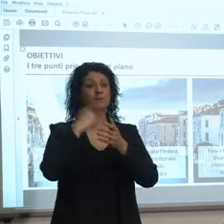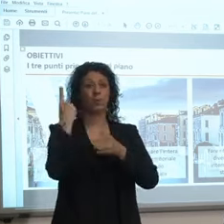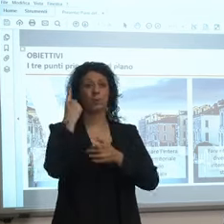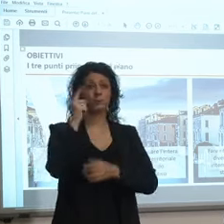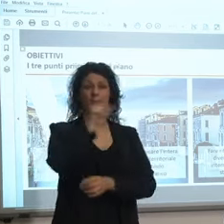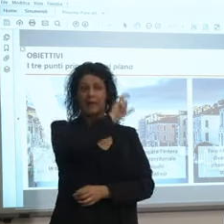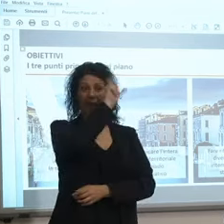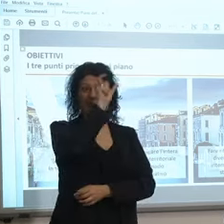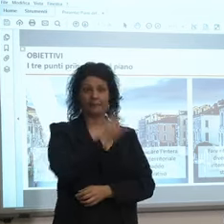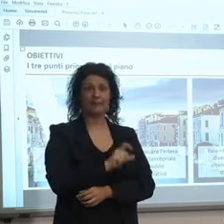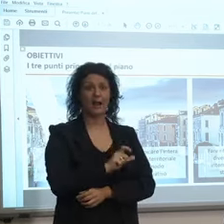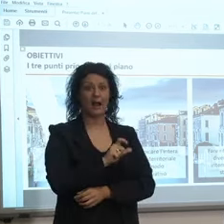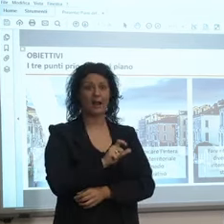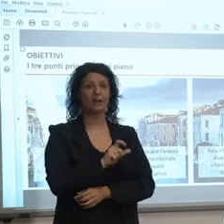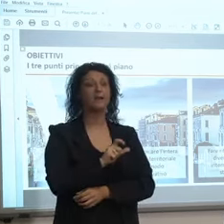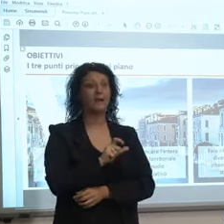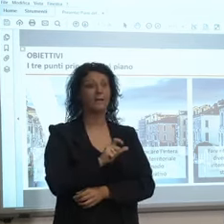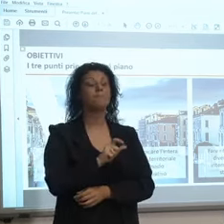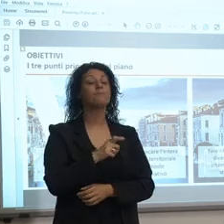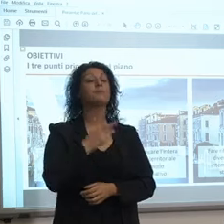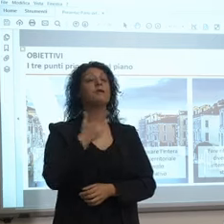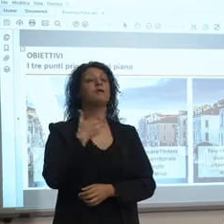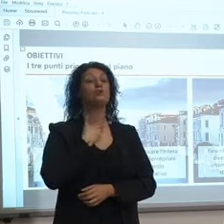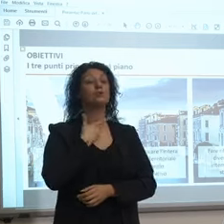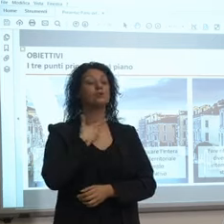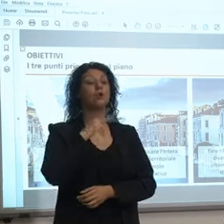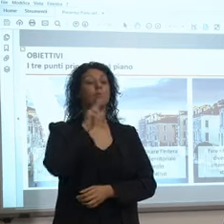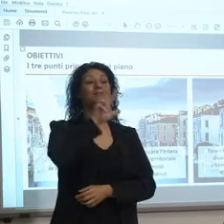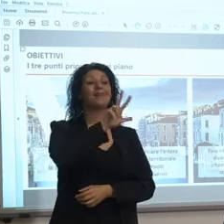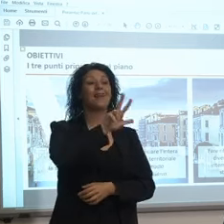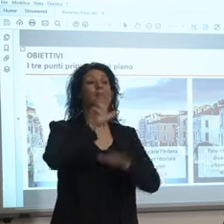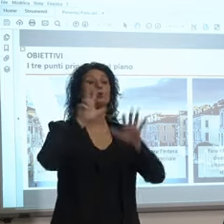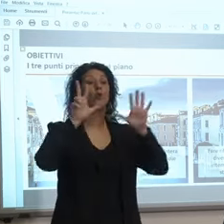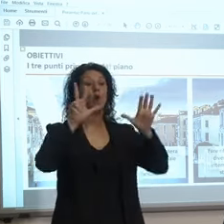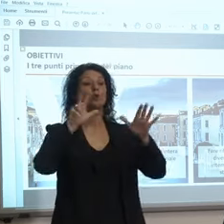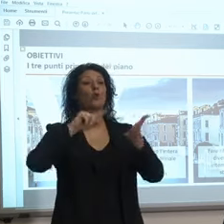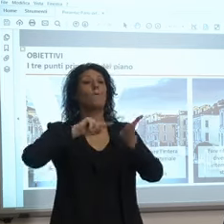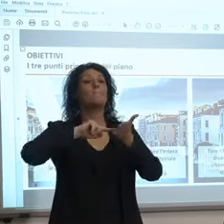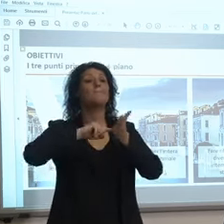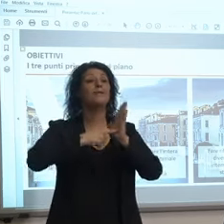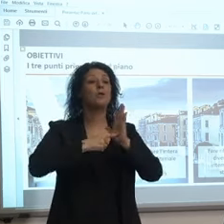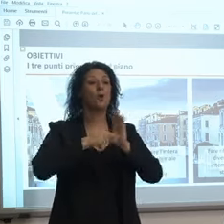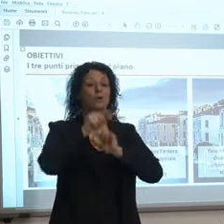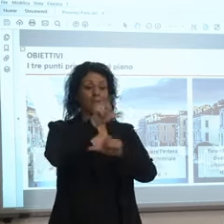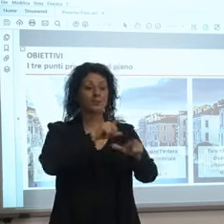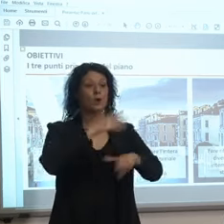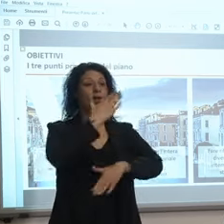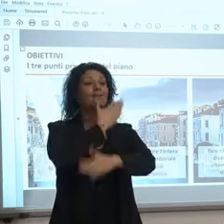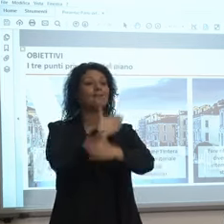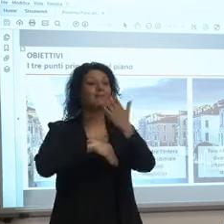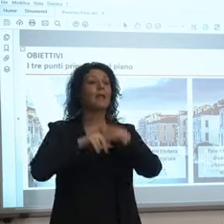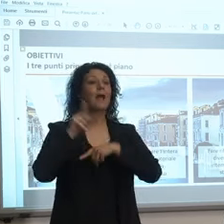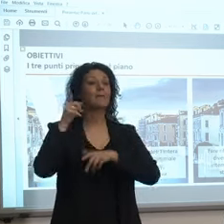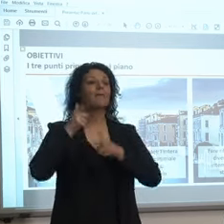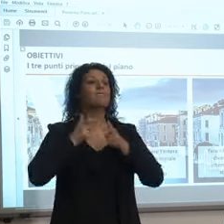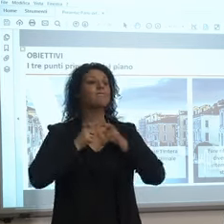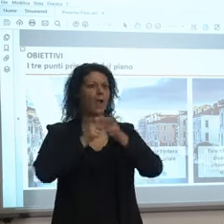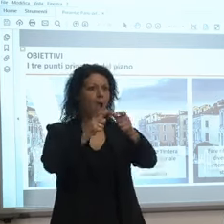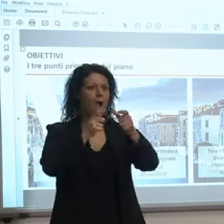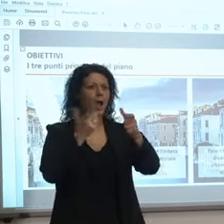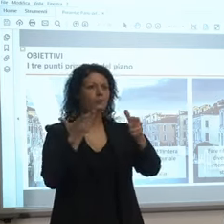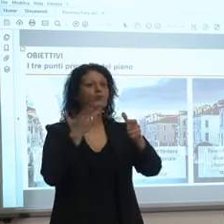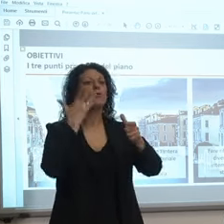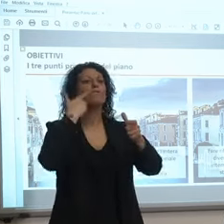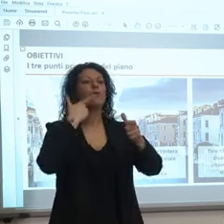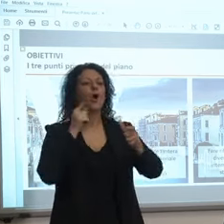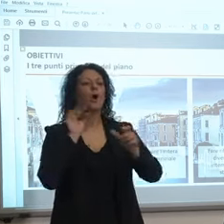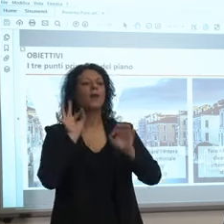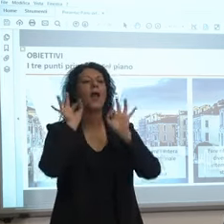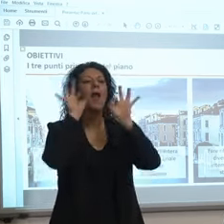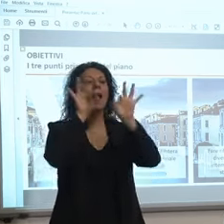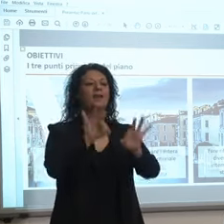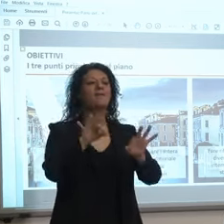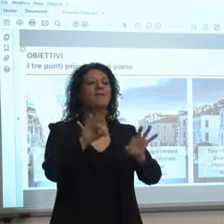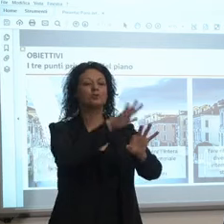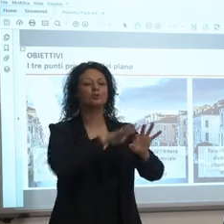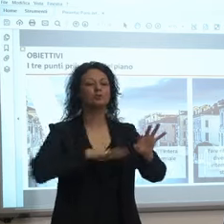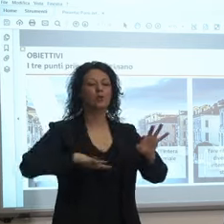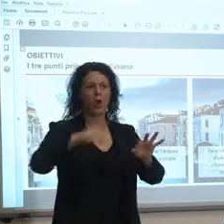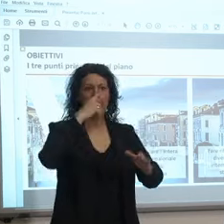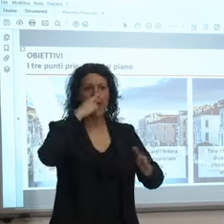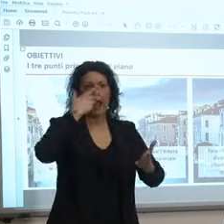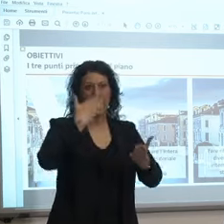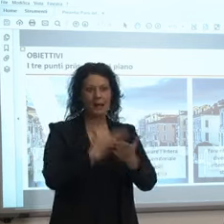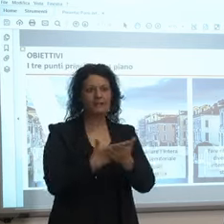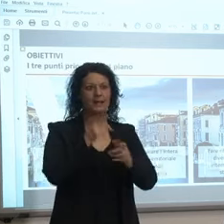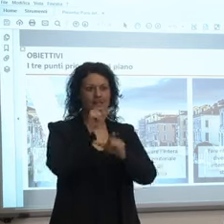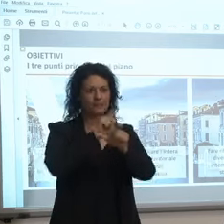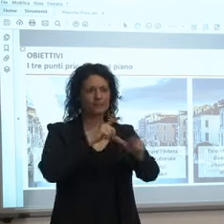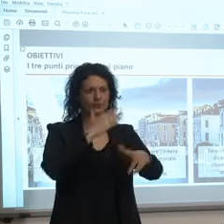milioni di disabili a livello europeo che si muovono e vogliono avere una località dove andare a spendere le proprie vacanze quindi è una questione